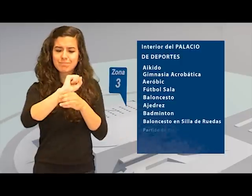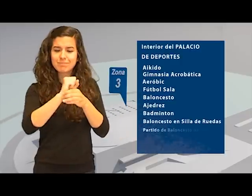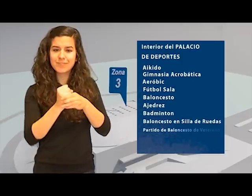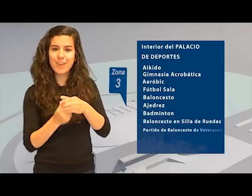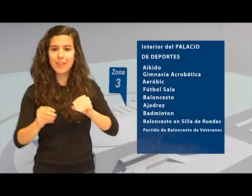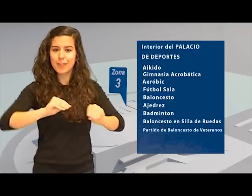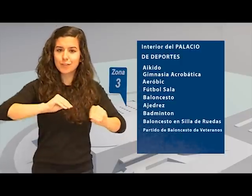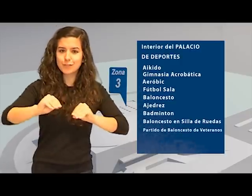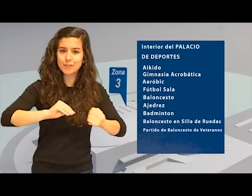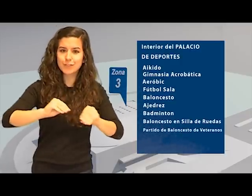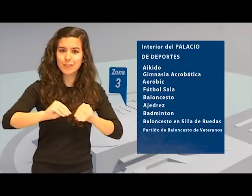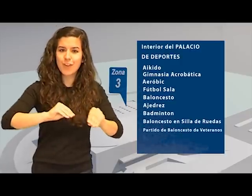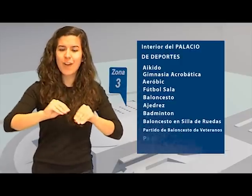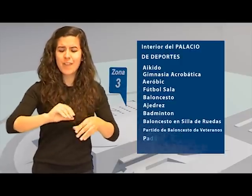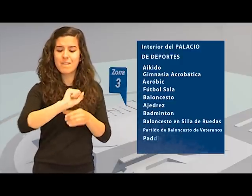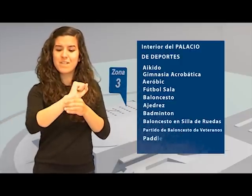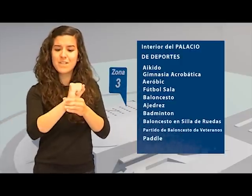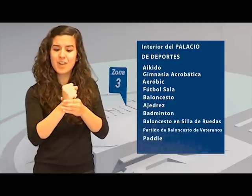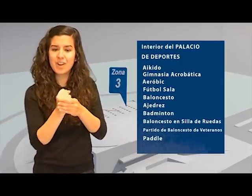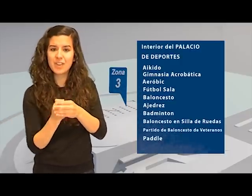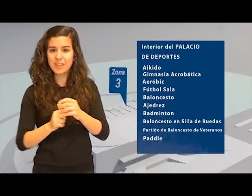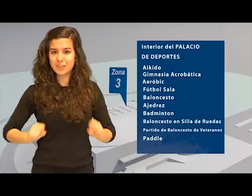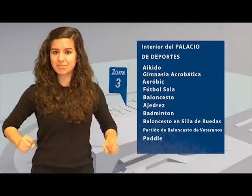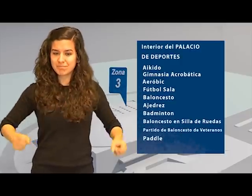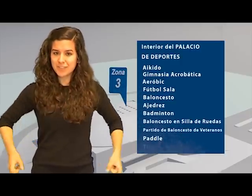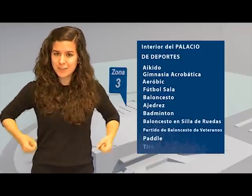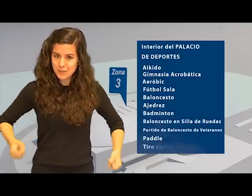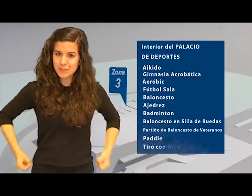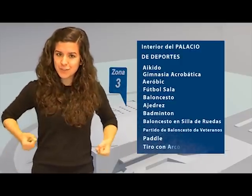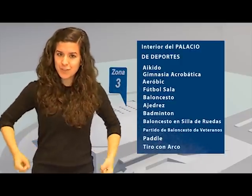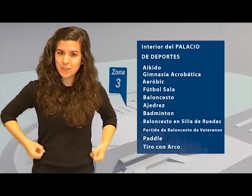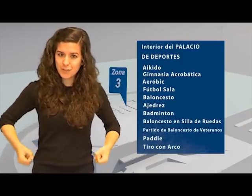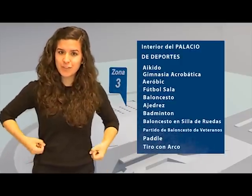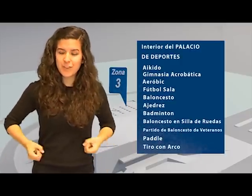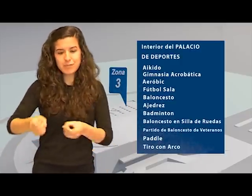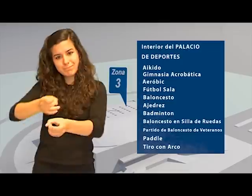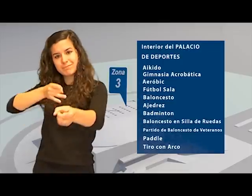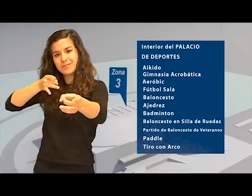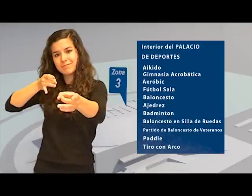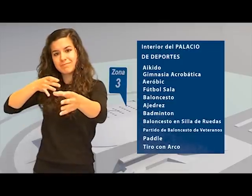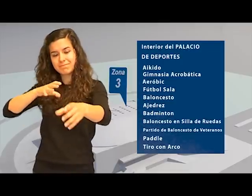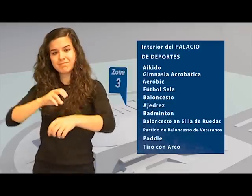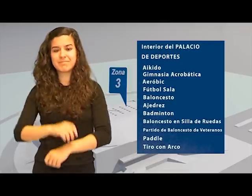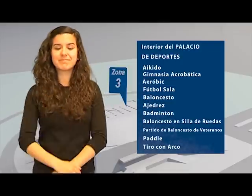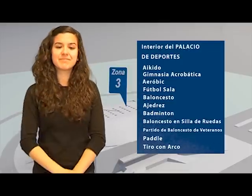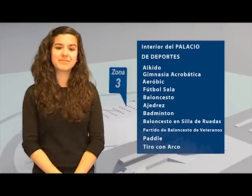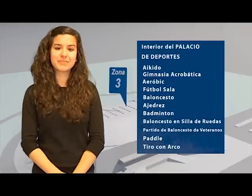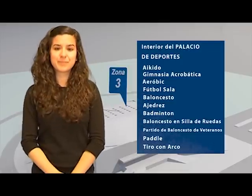sala, baloncesto, ajedrez, badminton, baloncesto en silla de ruedas, partido de baloncesto de veteranos, pádel,